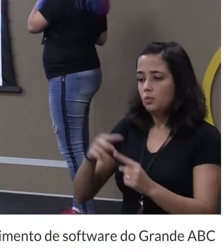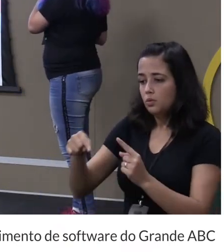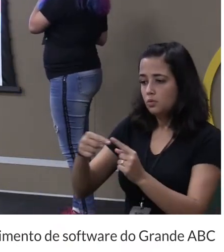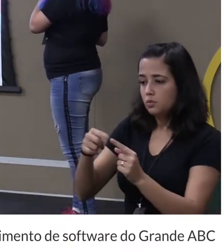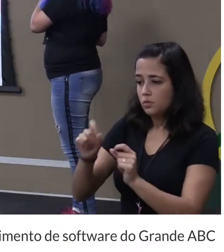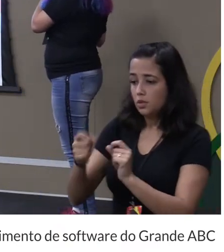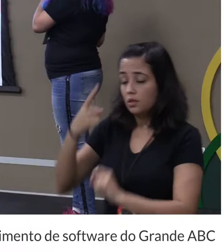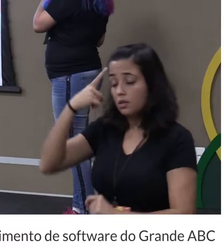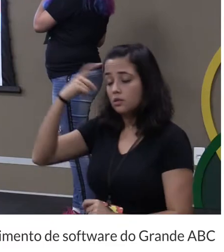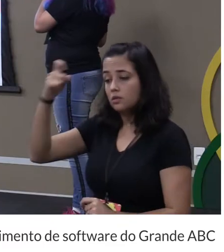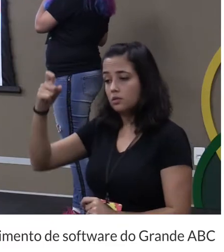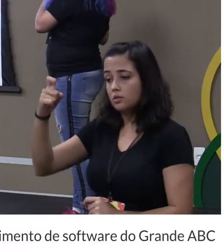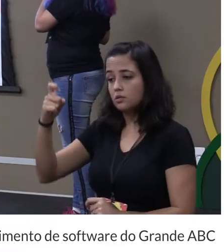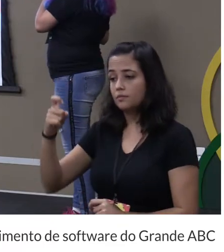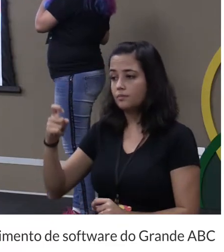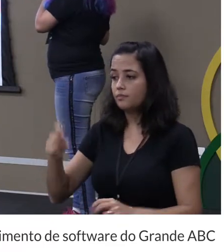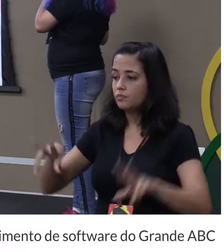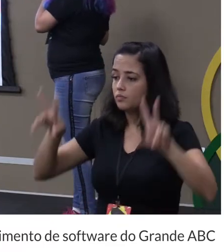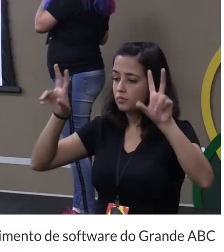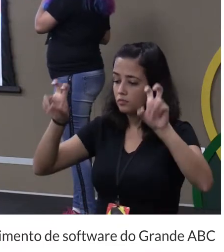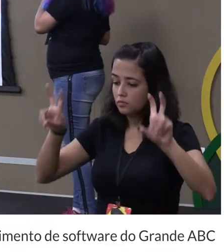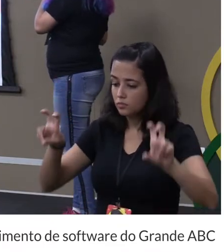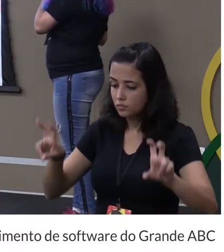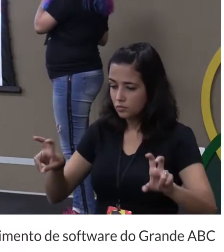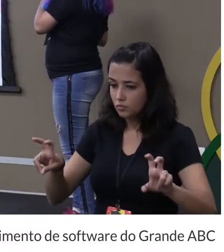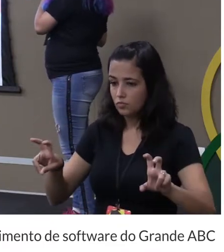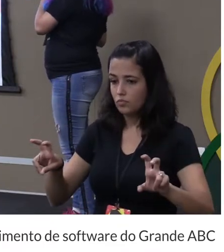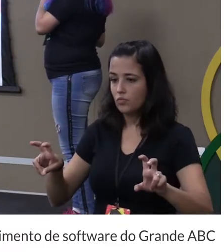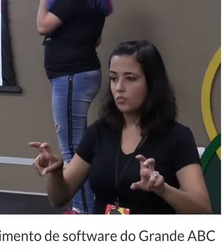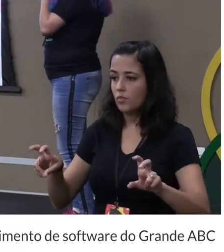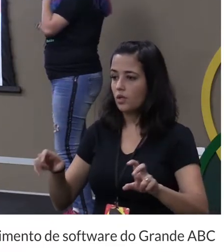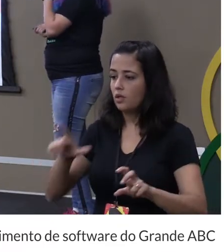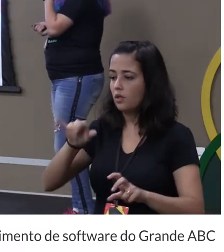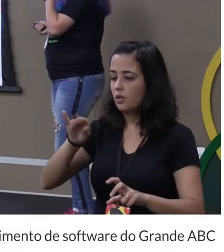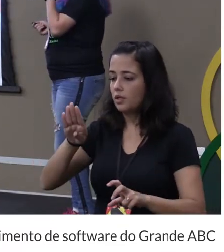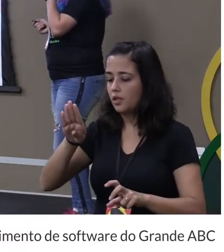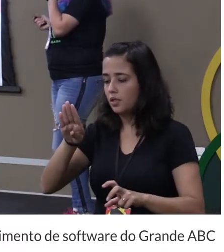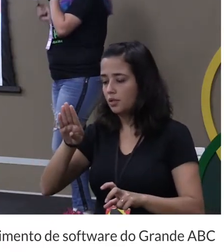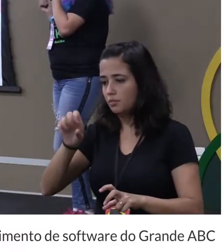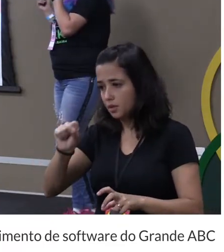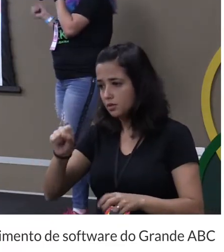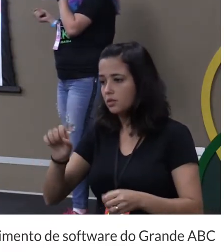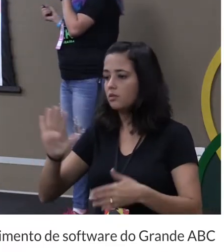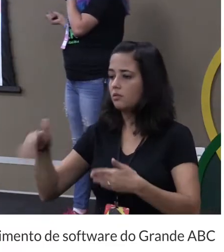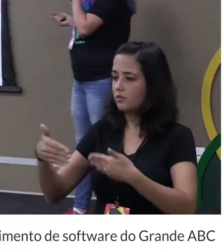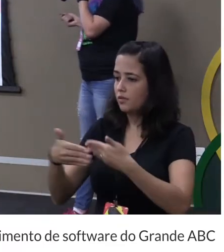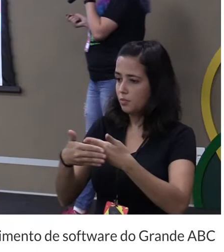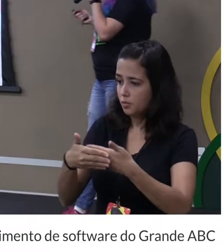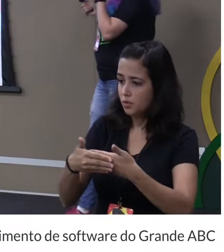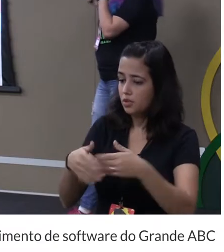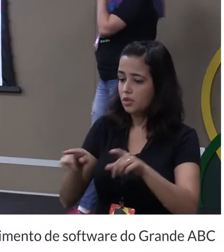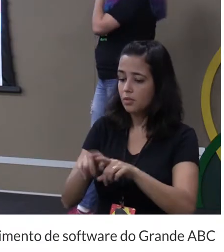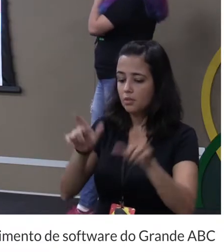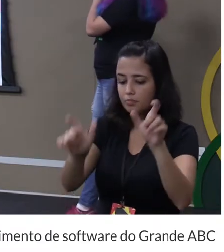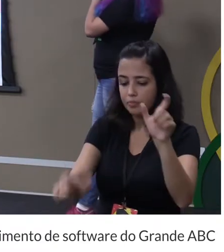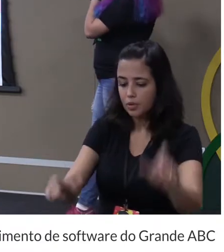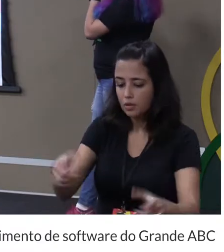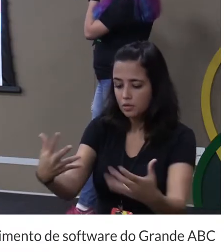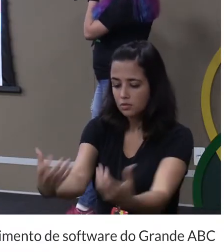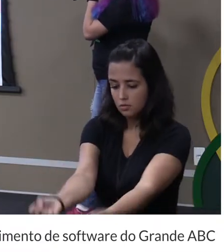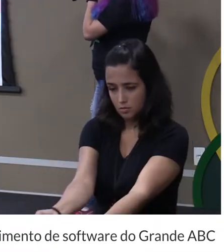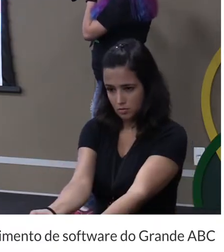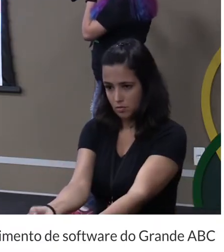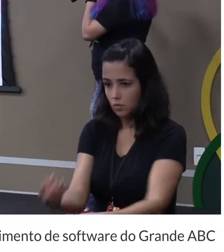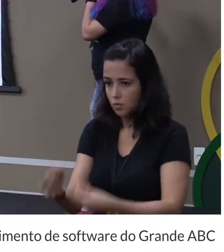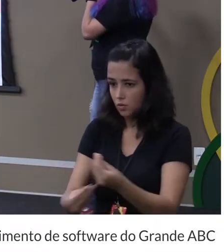simplesmente teve a ideia de falar colocar aqui as Libs e frameworks e qual a aceitação deles